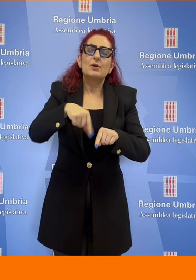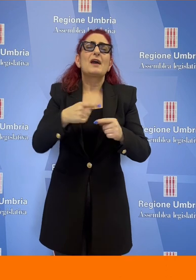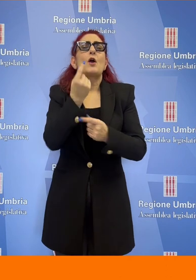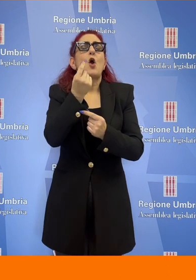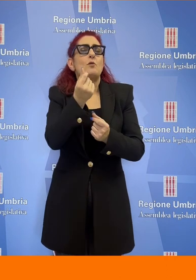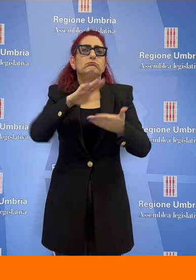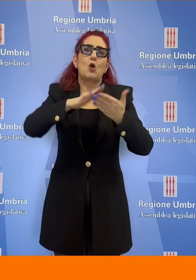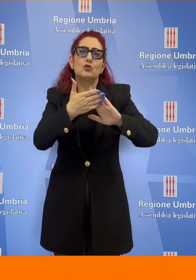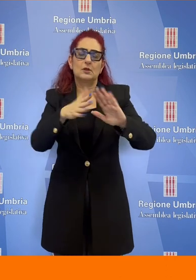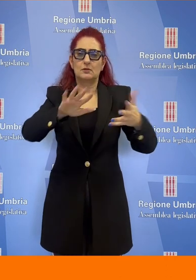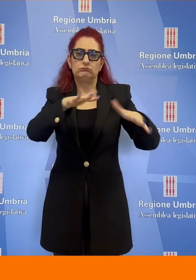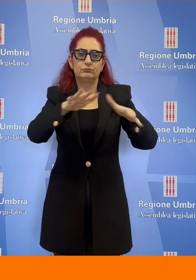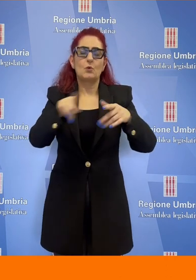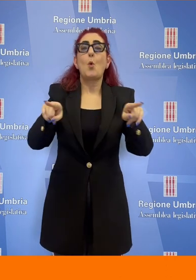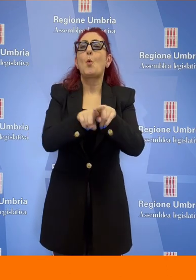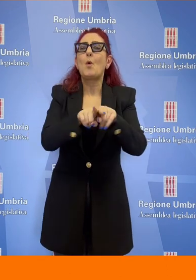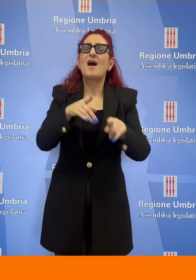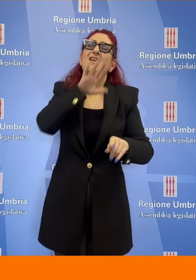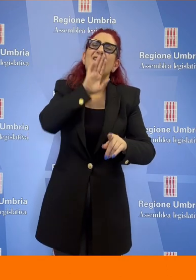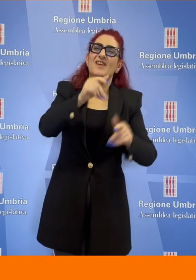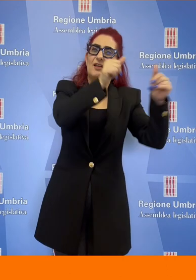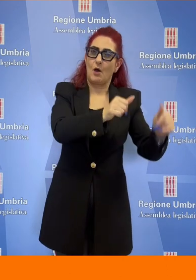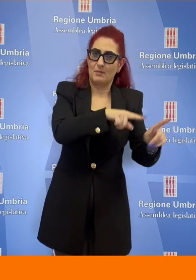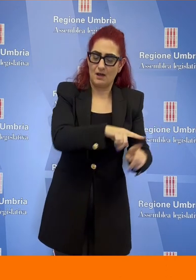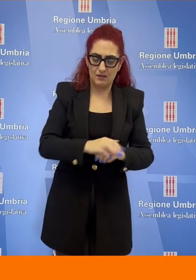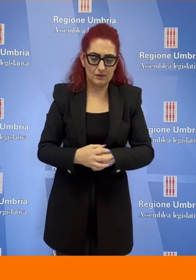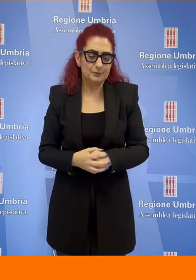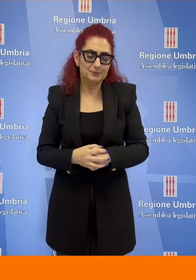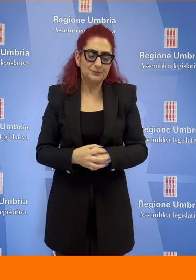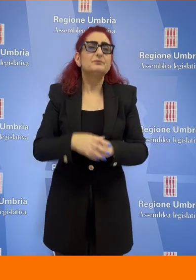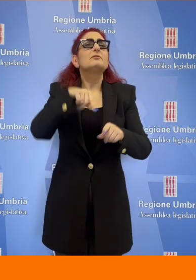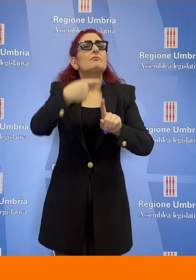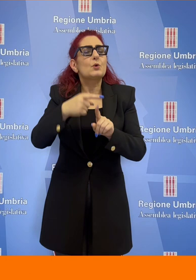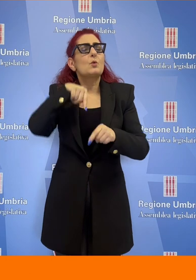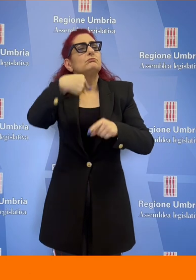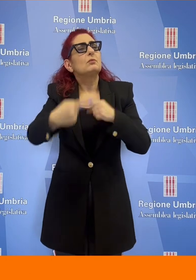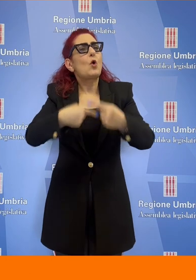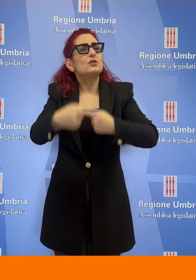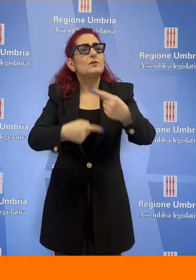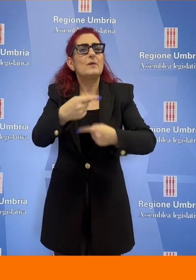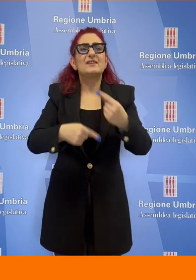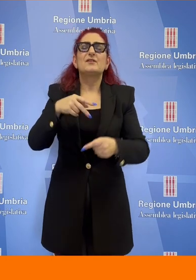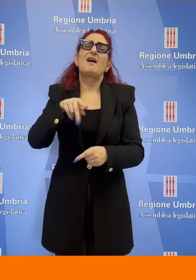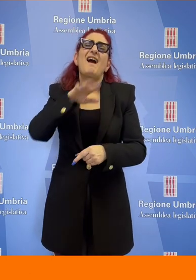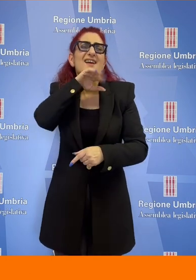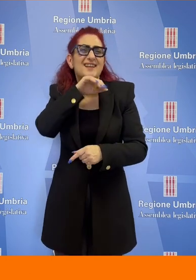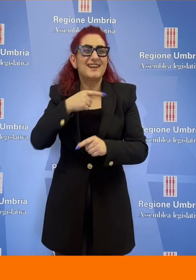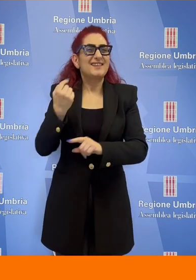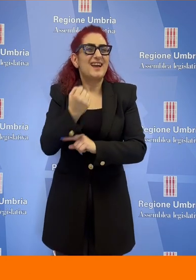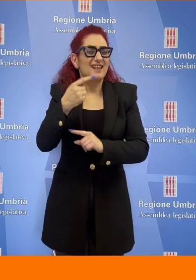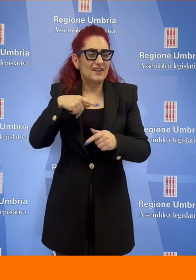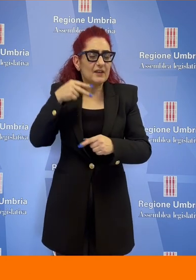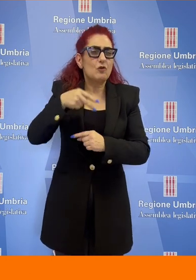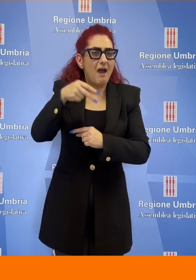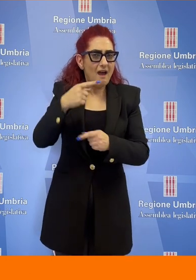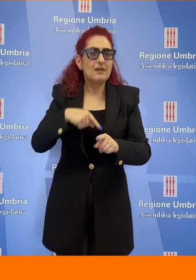a condizioni economiche e normative almeno equivalenti a quelle stabilite nel contratto d'appalto cessato, nonché ad assicurare il mantenimento dell'anzianità di